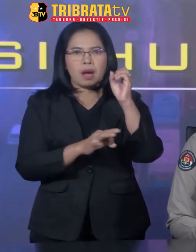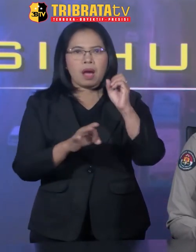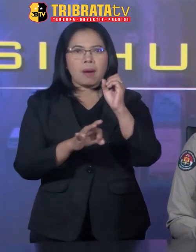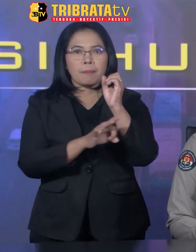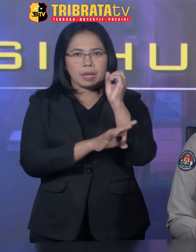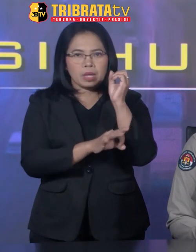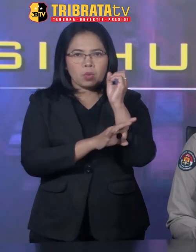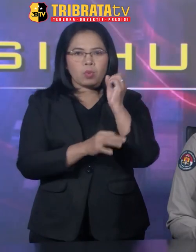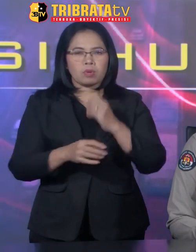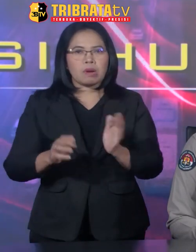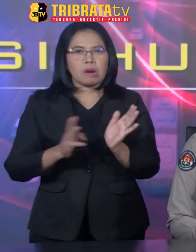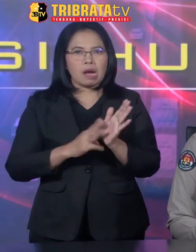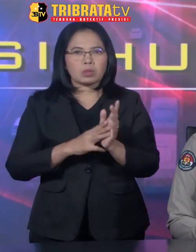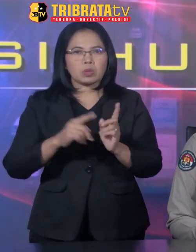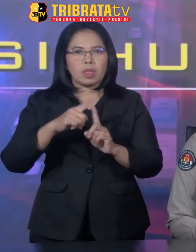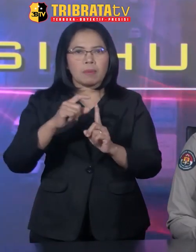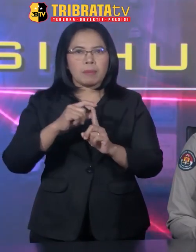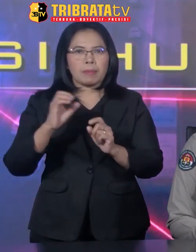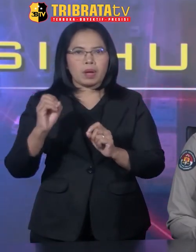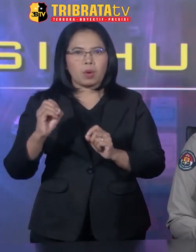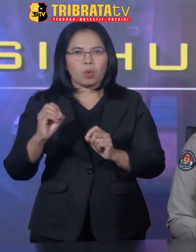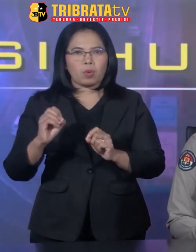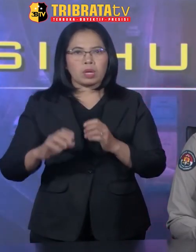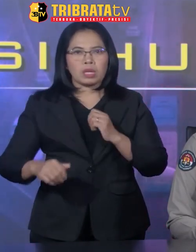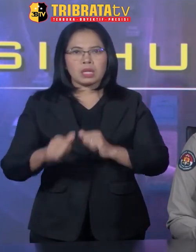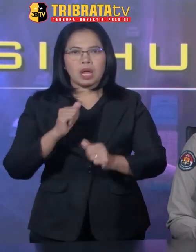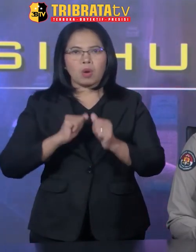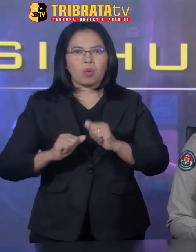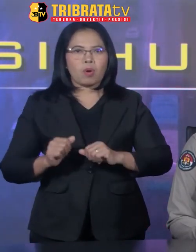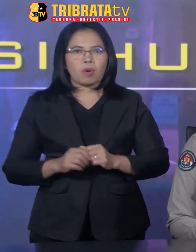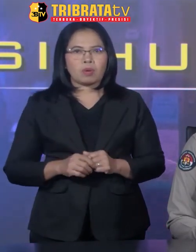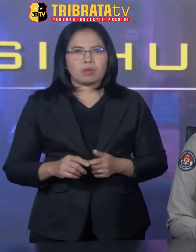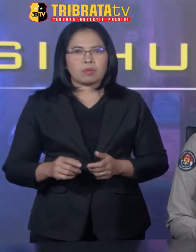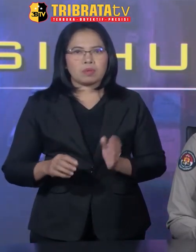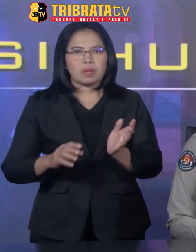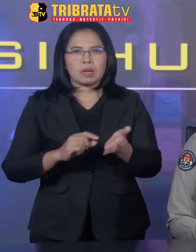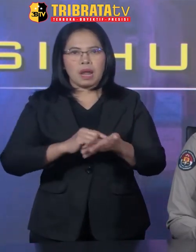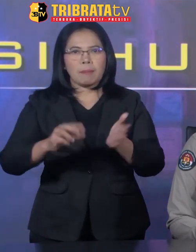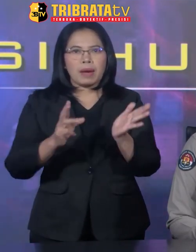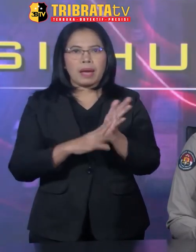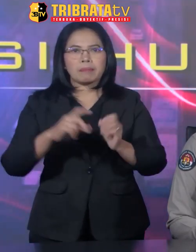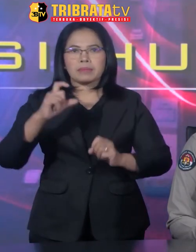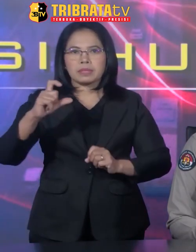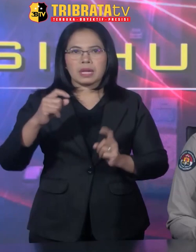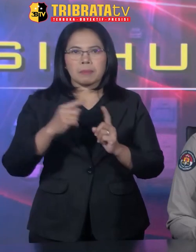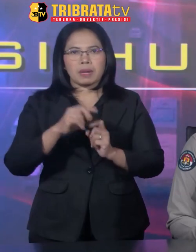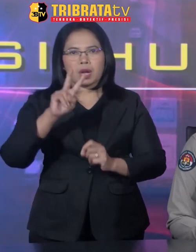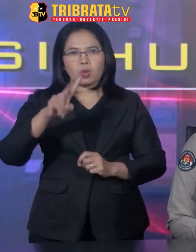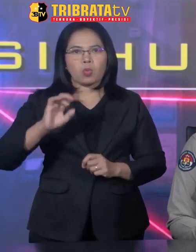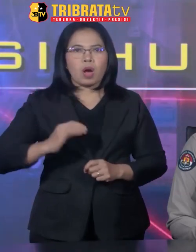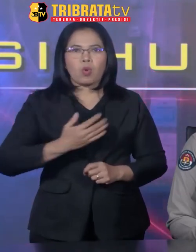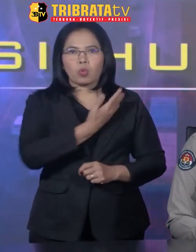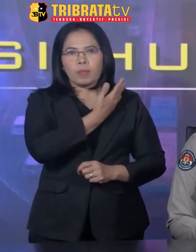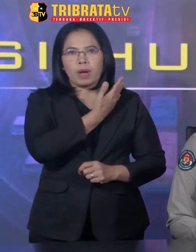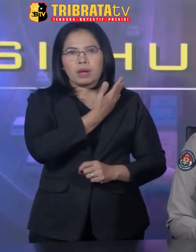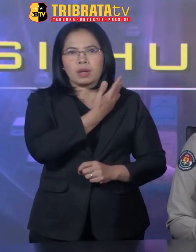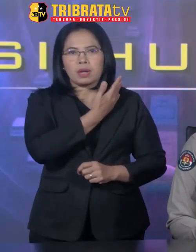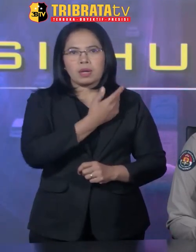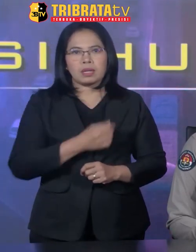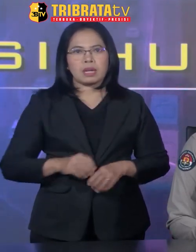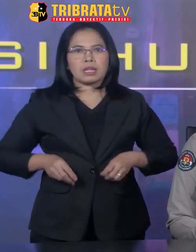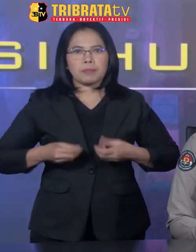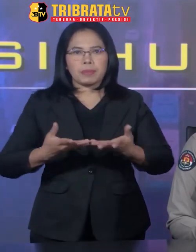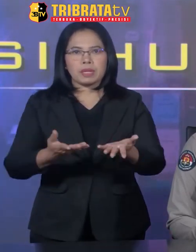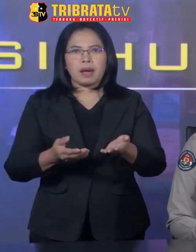terdapat kasus dugaan TPPO yang dilakukan oleh saudari MC kepada dua korban yang